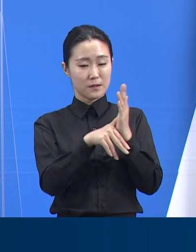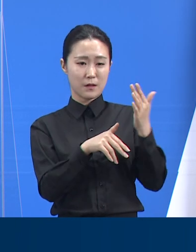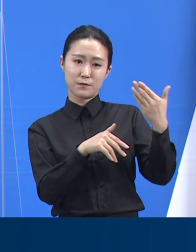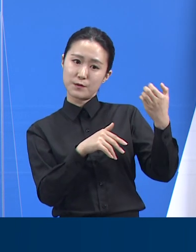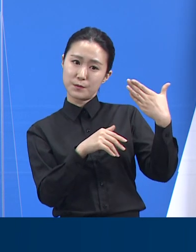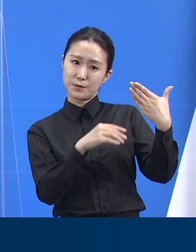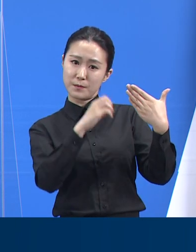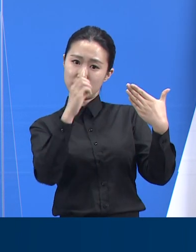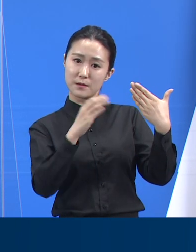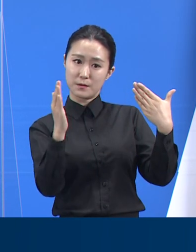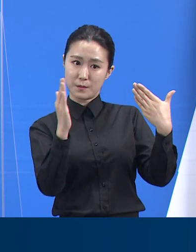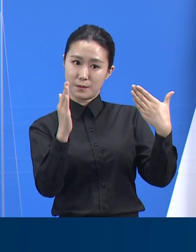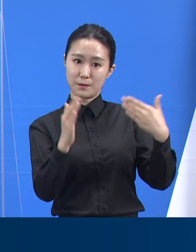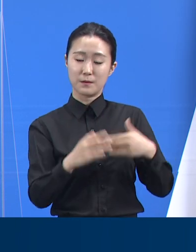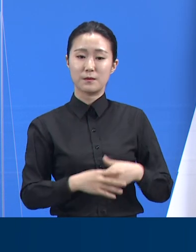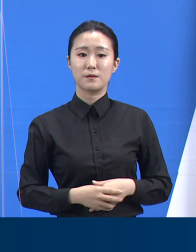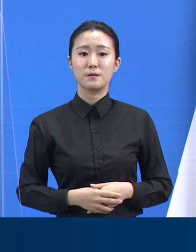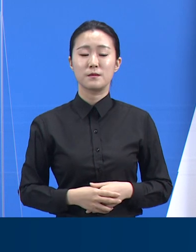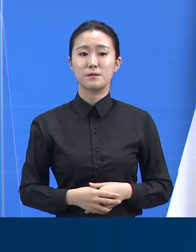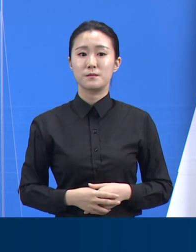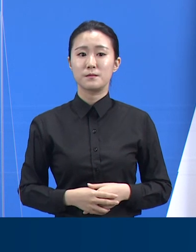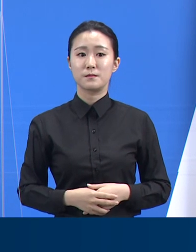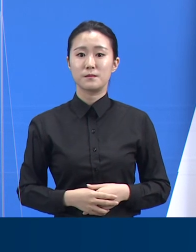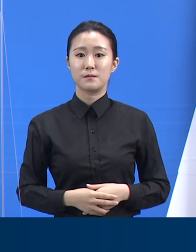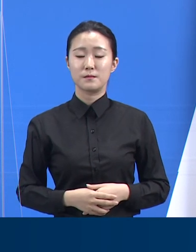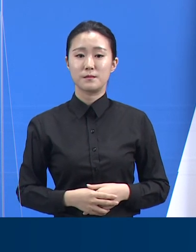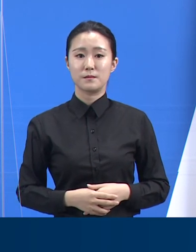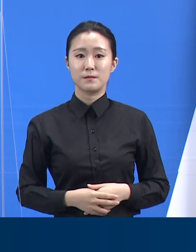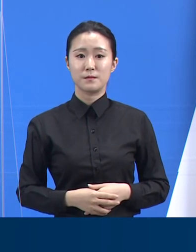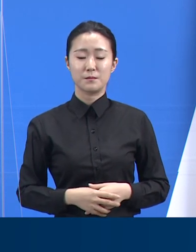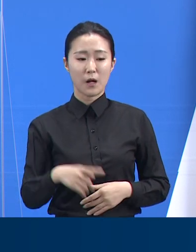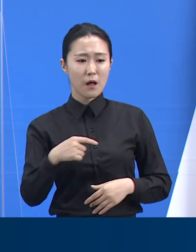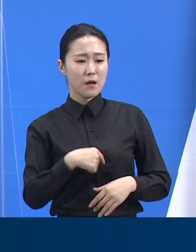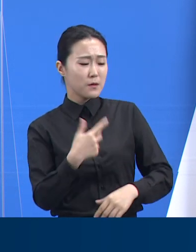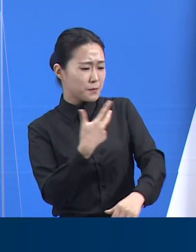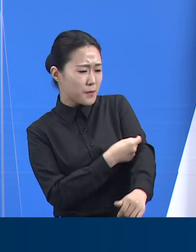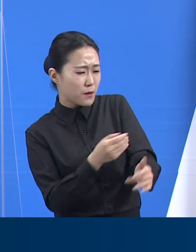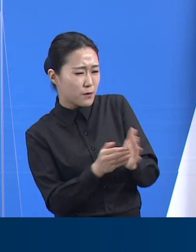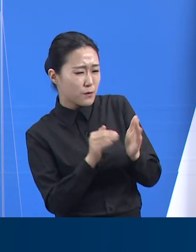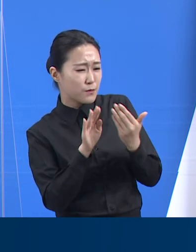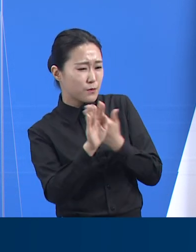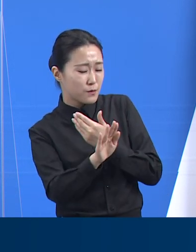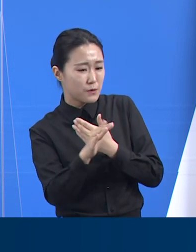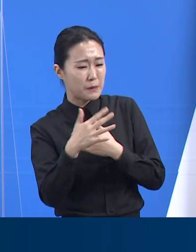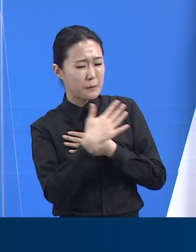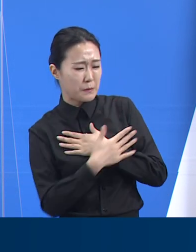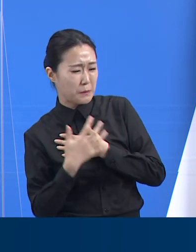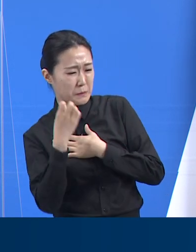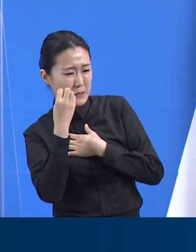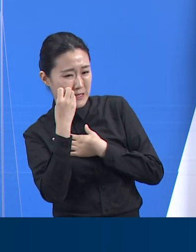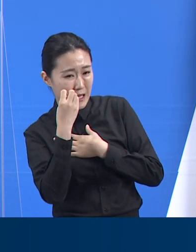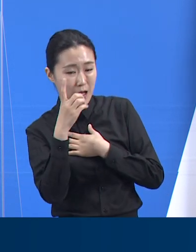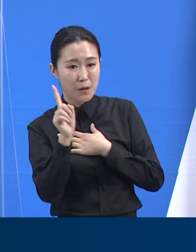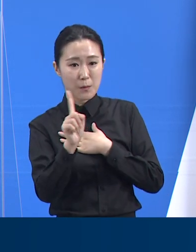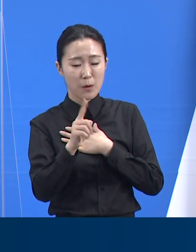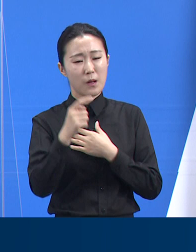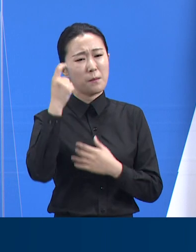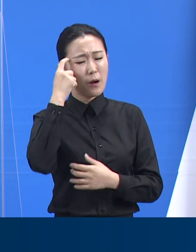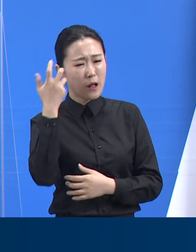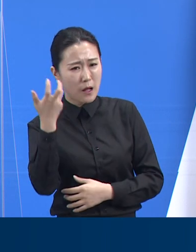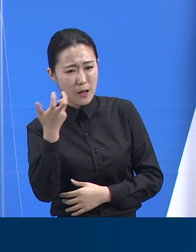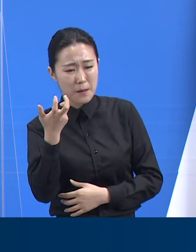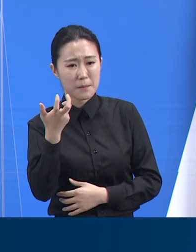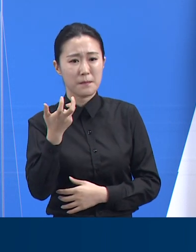현황은 현재까지 2만 1,038건입니다. 두통, 발열 등 경증 사례가 2만 660건으로 대분을 차지하고